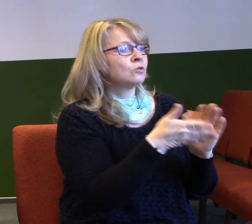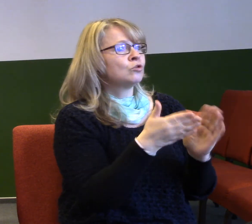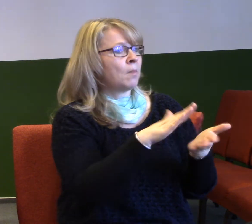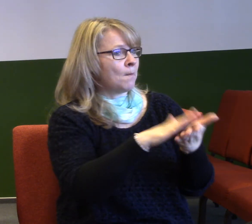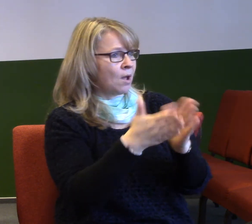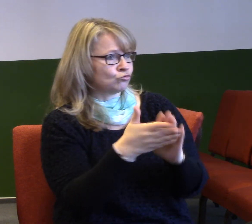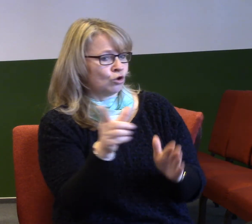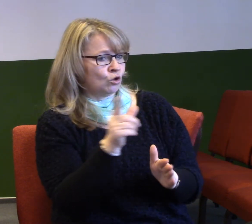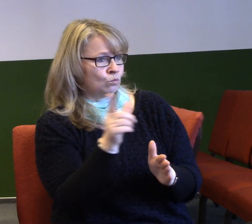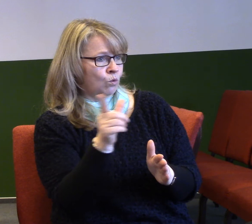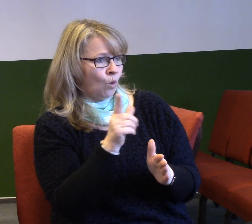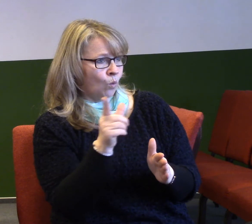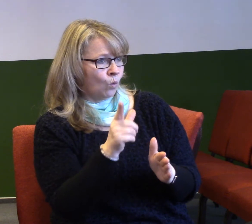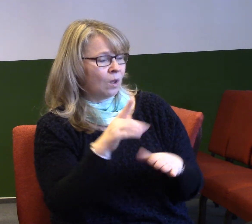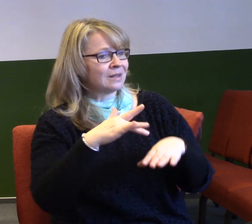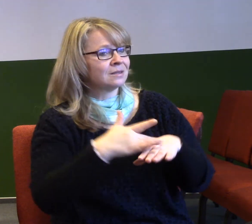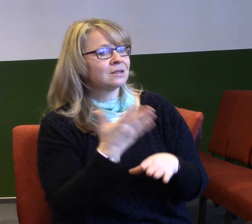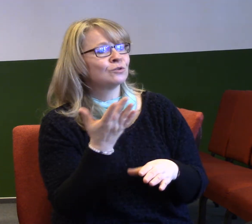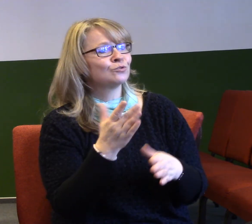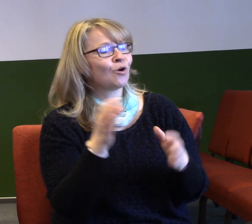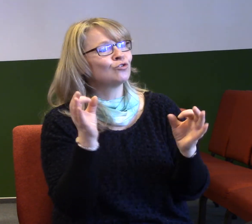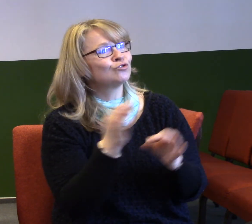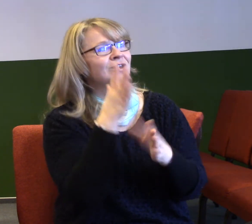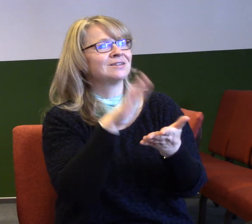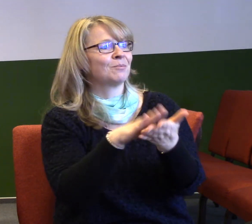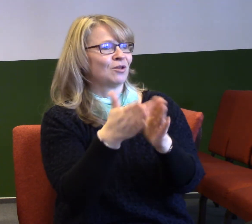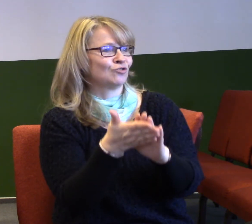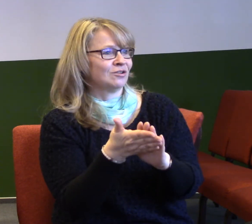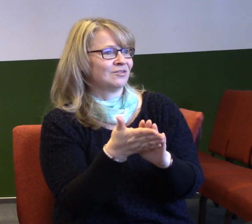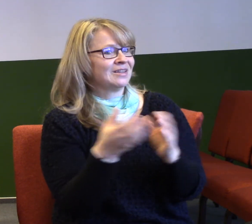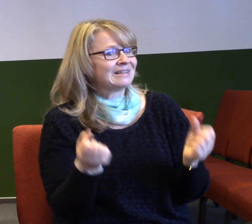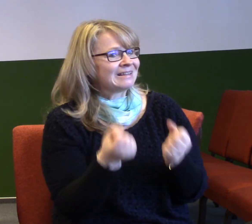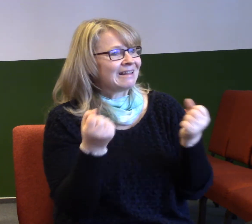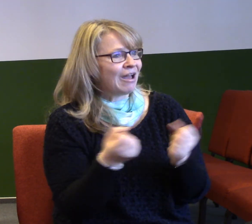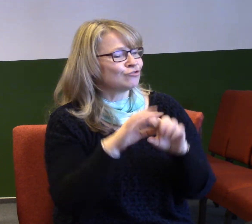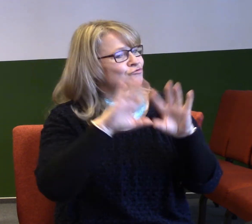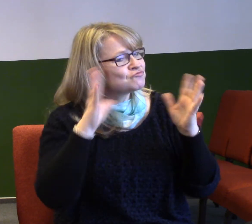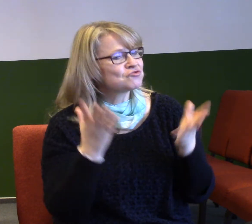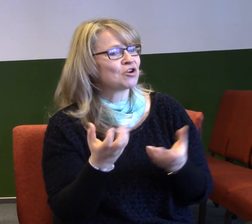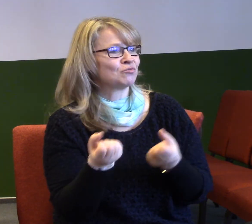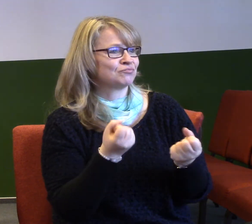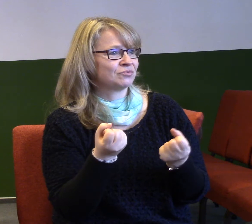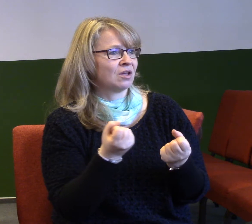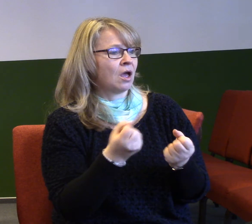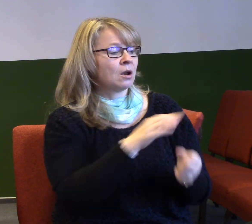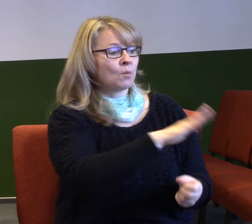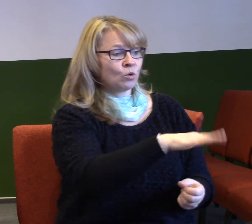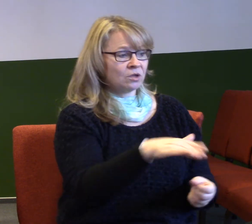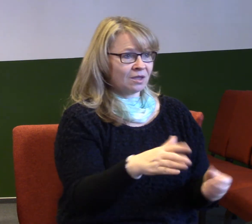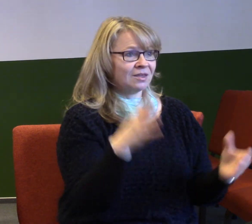cílem je, aby měli šťastné manželství a jsou ochotní pro to udělat všechno. Když děti uvěří, že cílem je, aby měli s rodičí